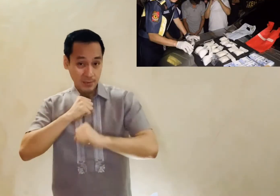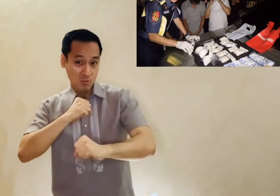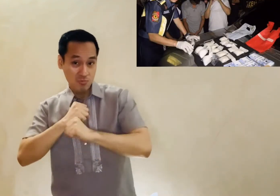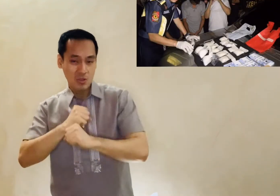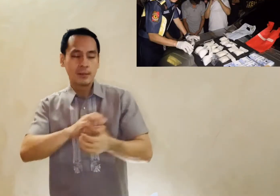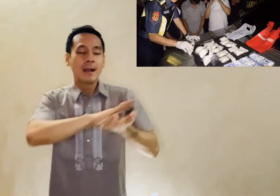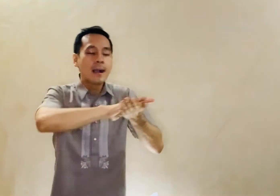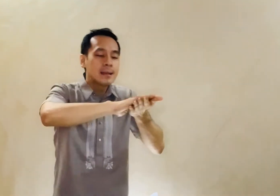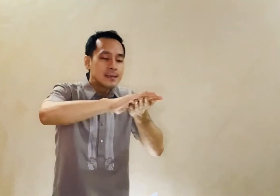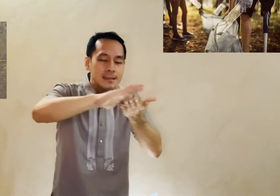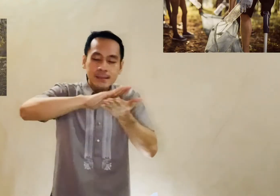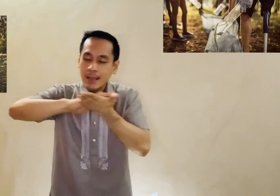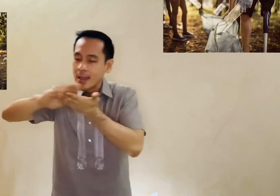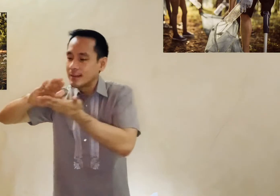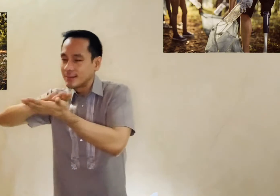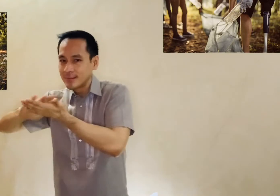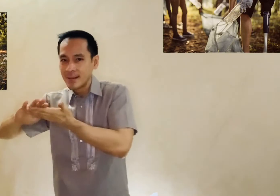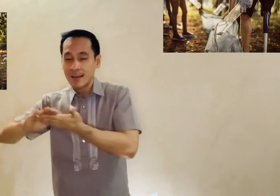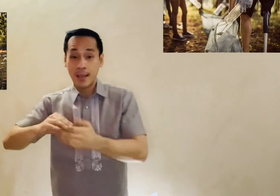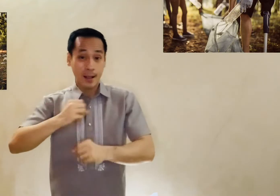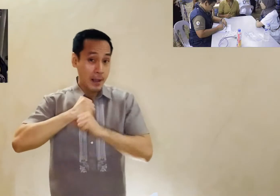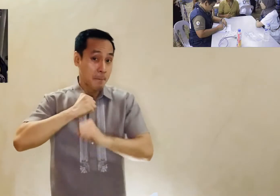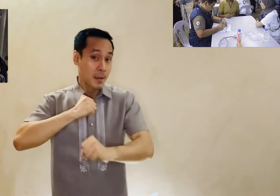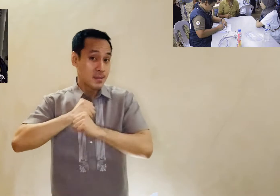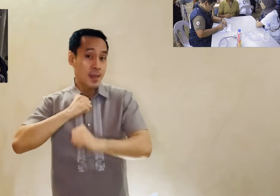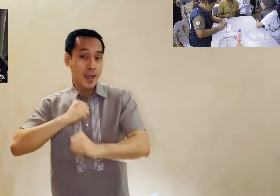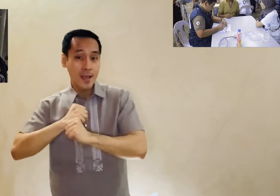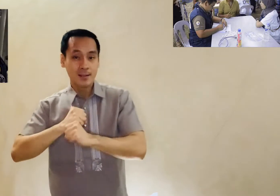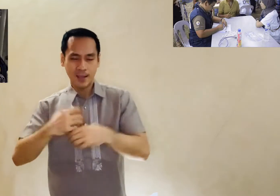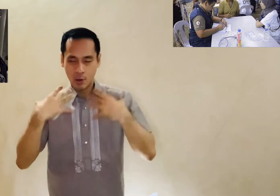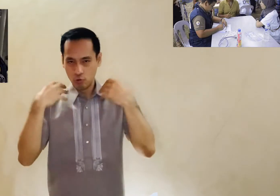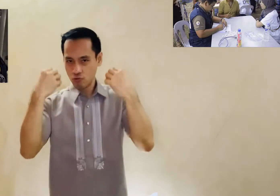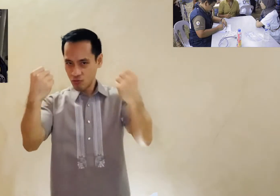Pagtataguyod ng kalinisan Kampanya sa kalusugan